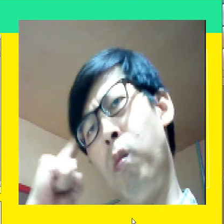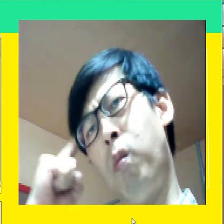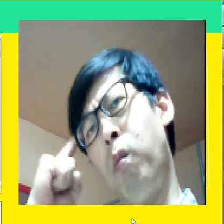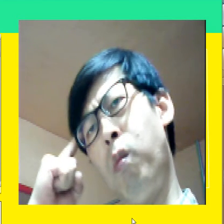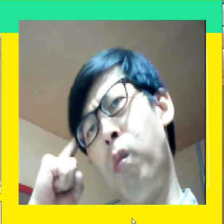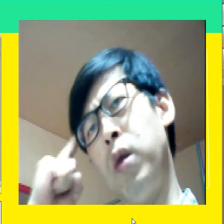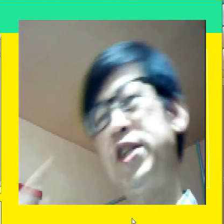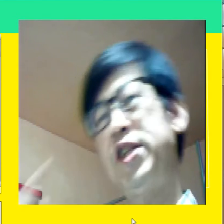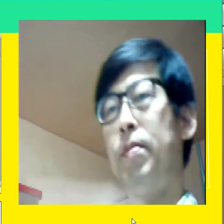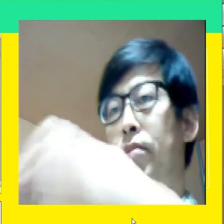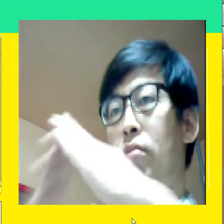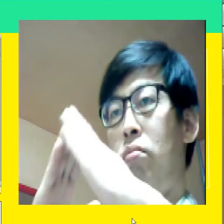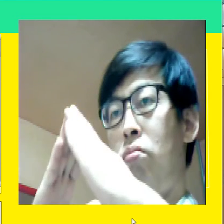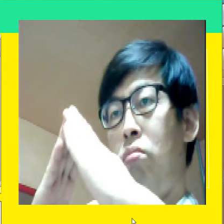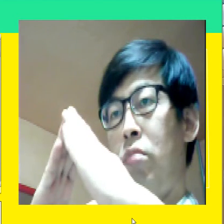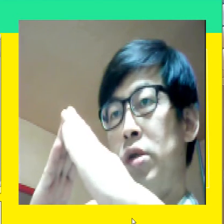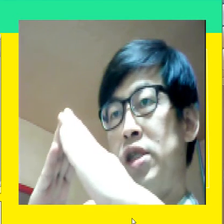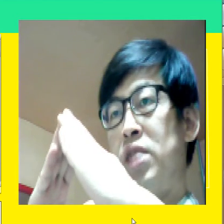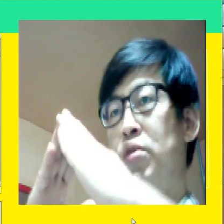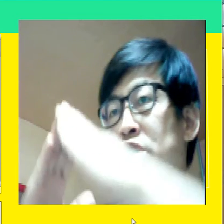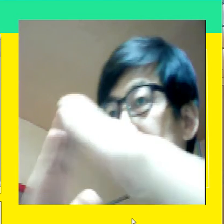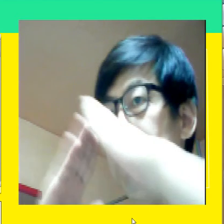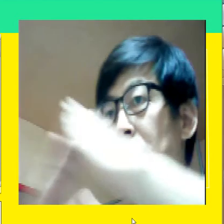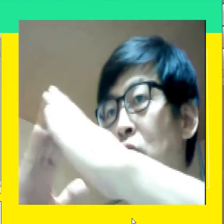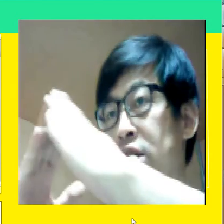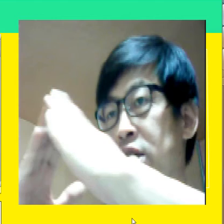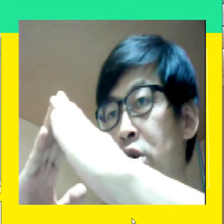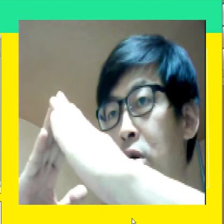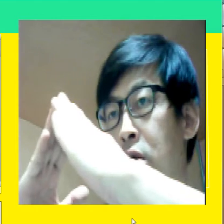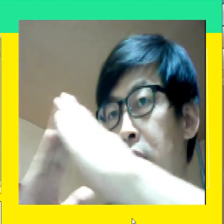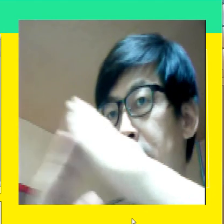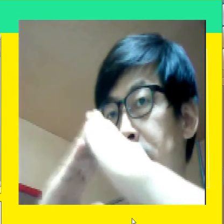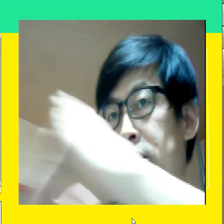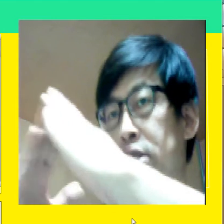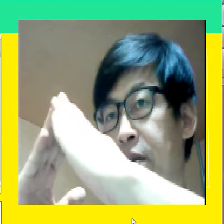집 집은 지붕 모양이죠 집